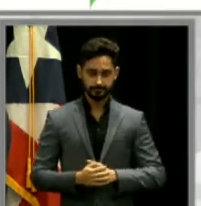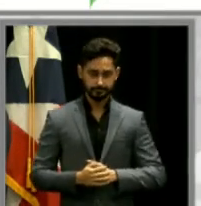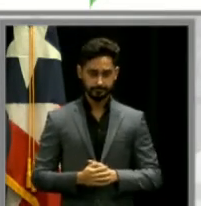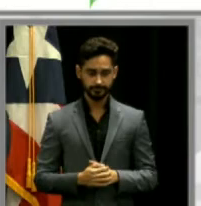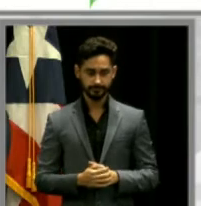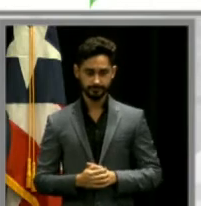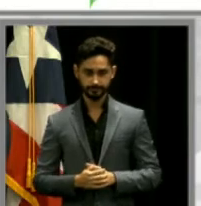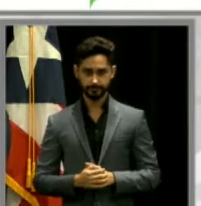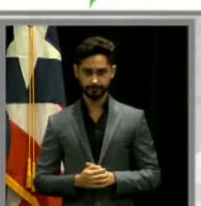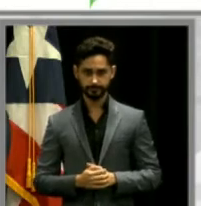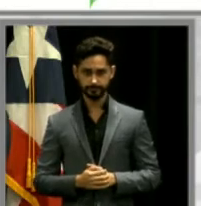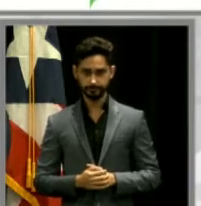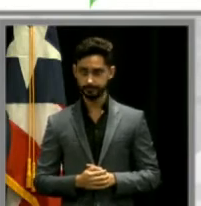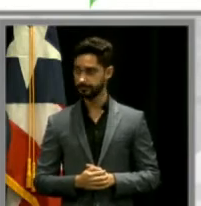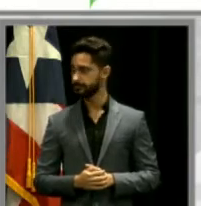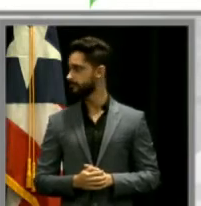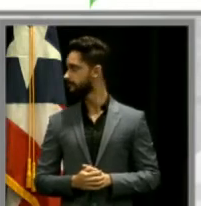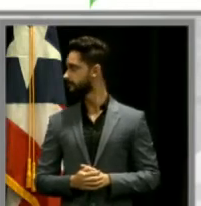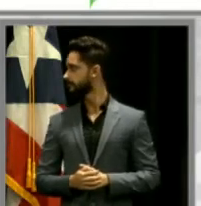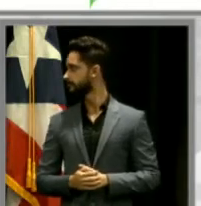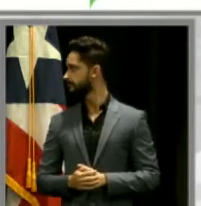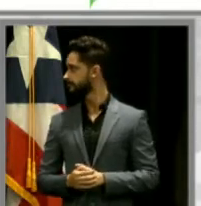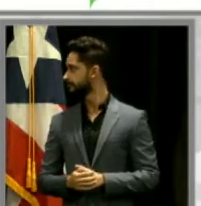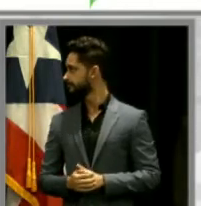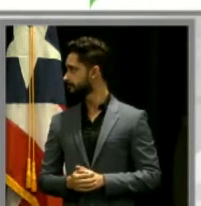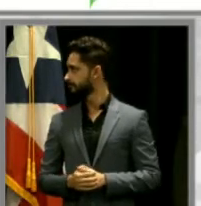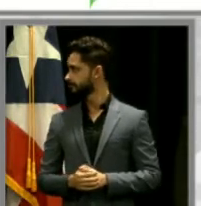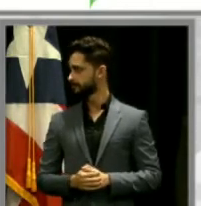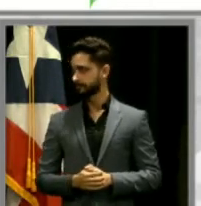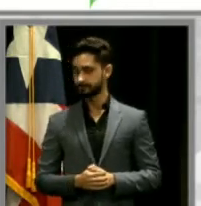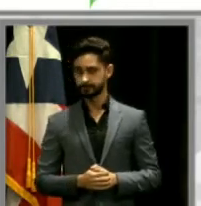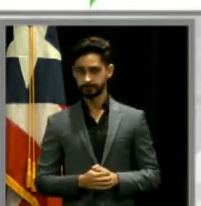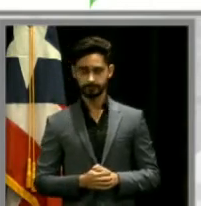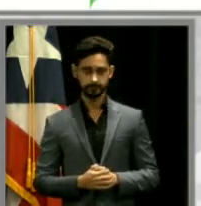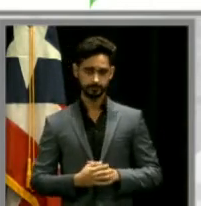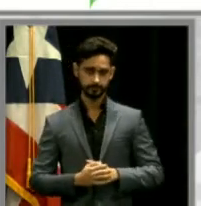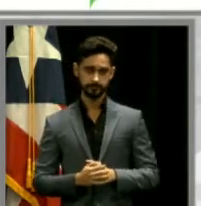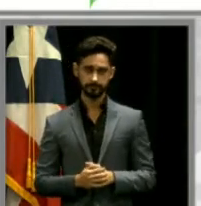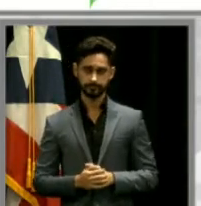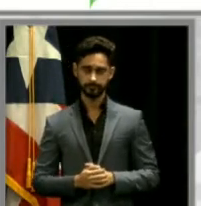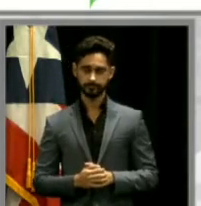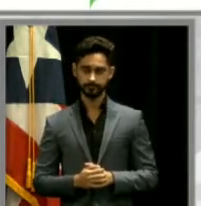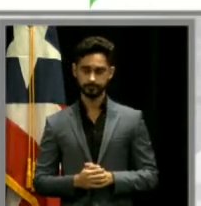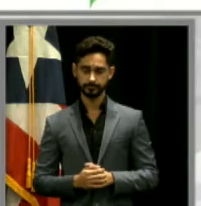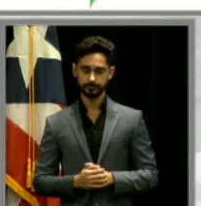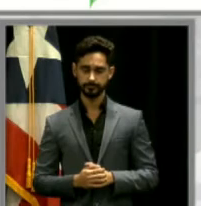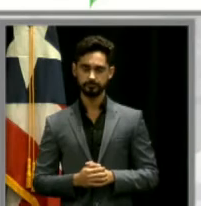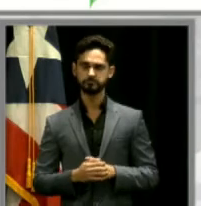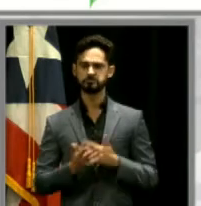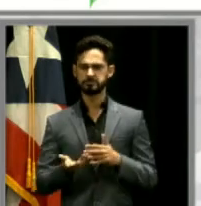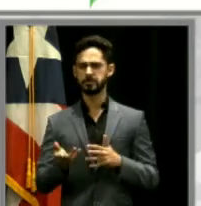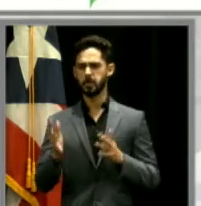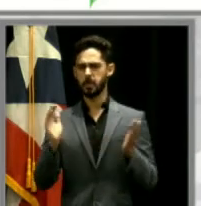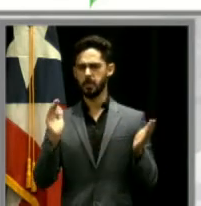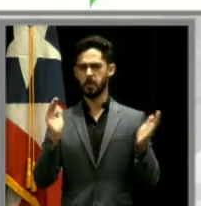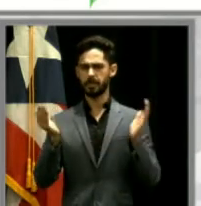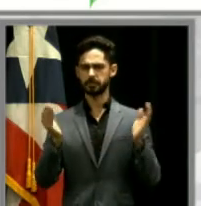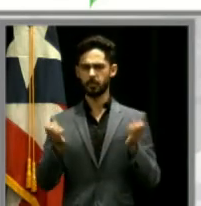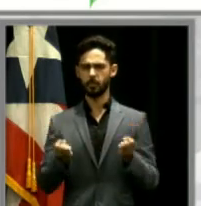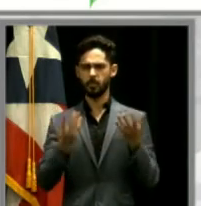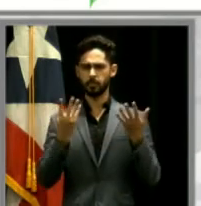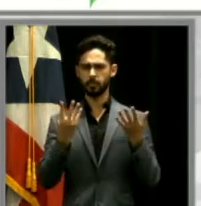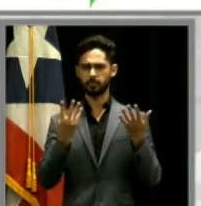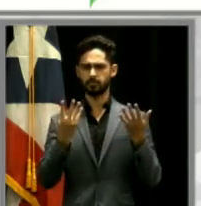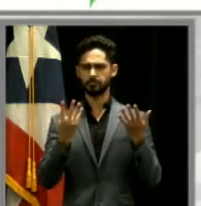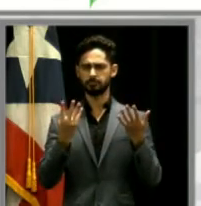Aquí tenemos una comparación de cuántos pies cuadrados estaría ocupando el área existente